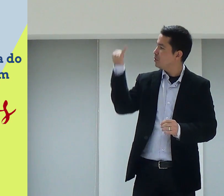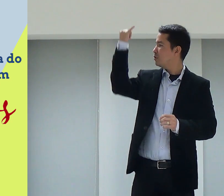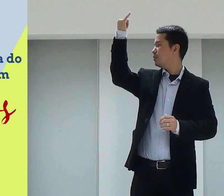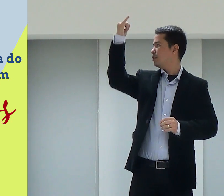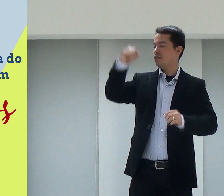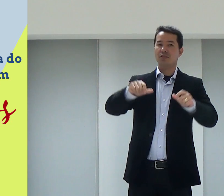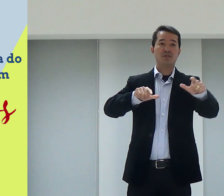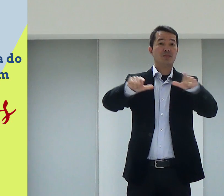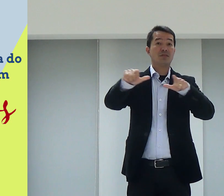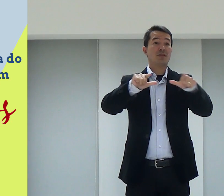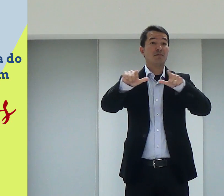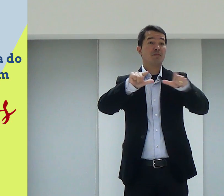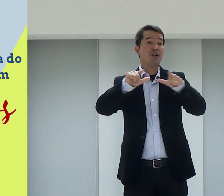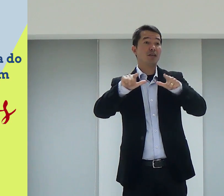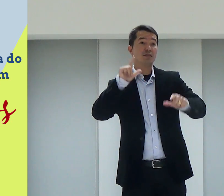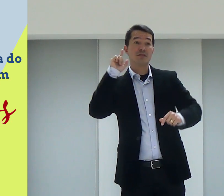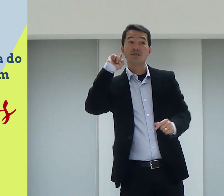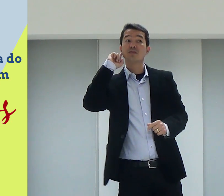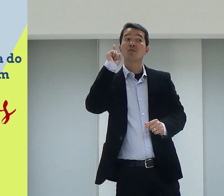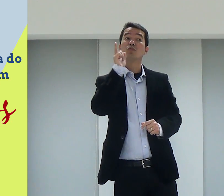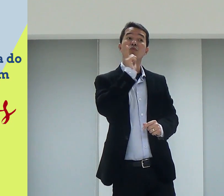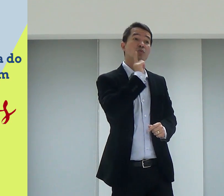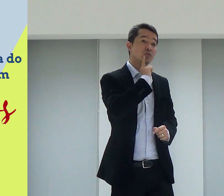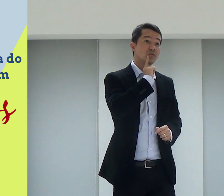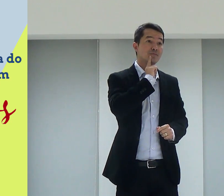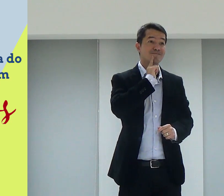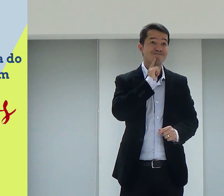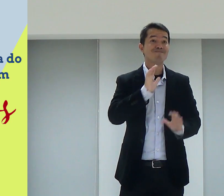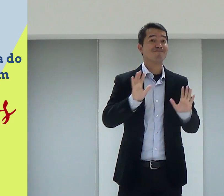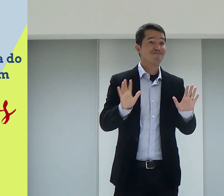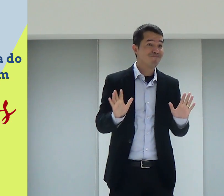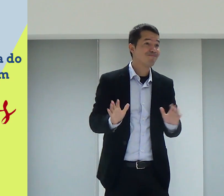Vocês conhecem ali, então, a importância do trabalho com surdos.